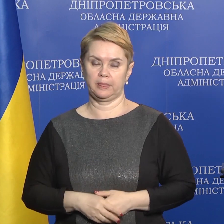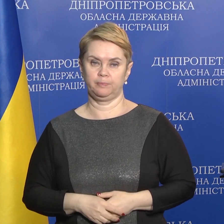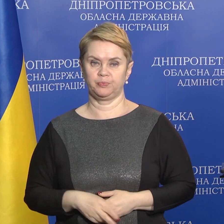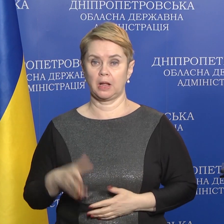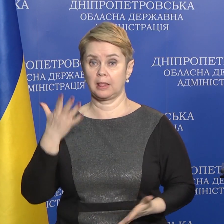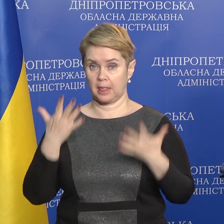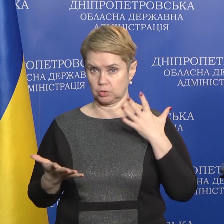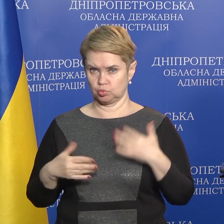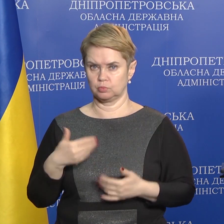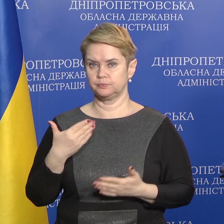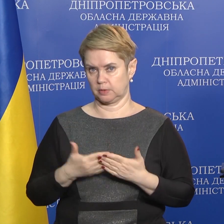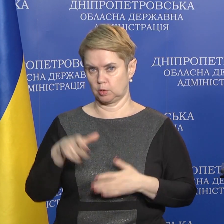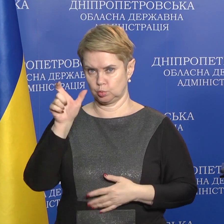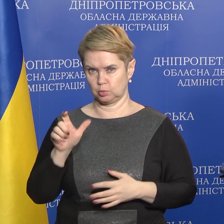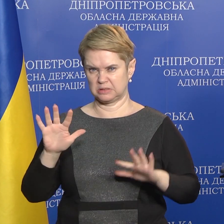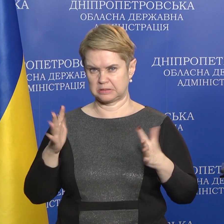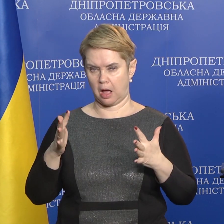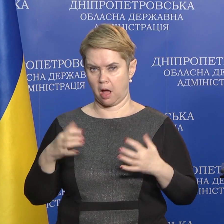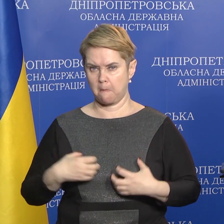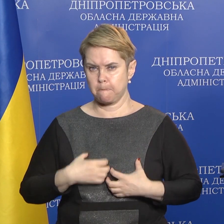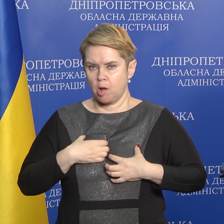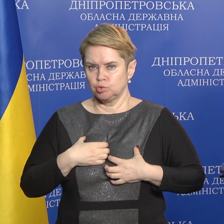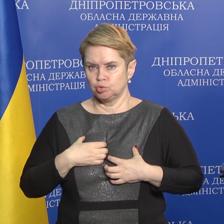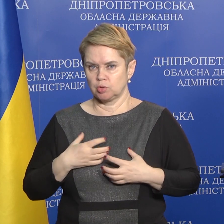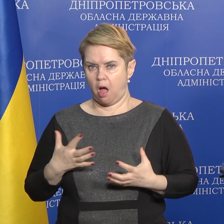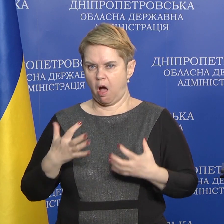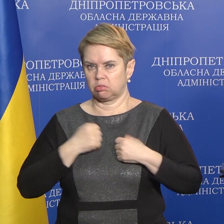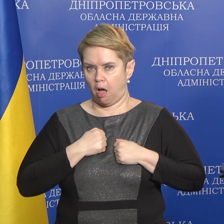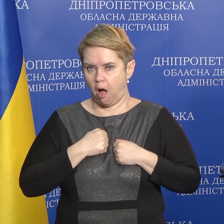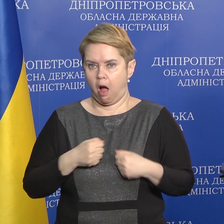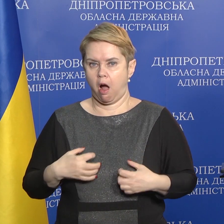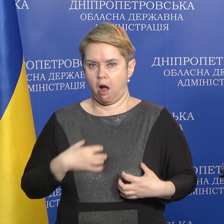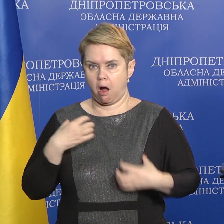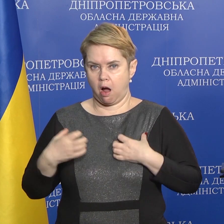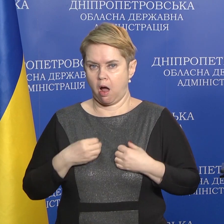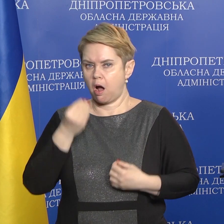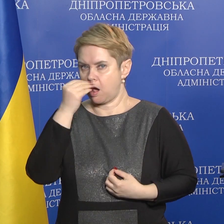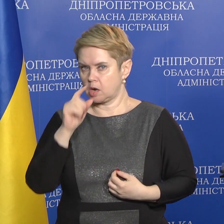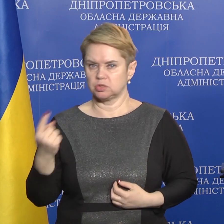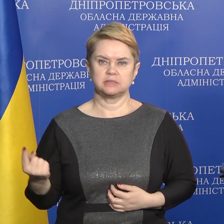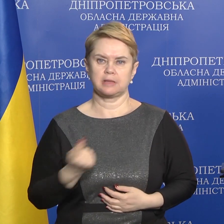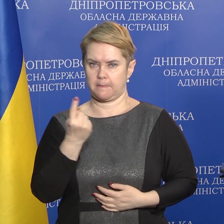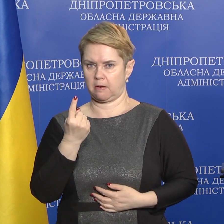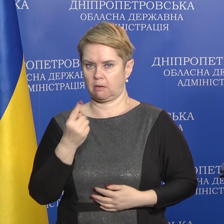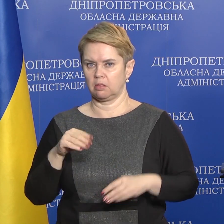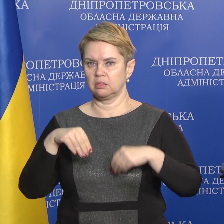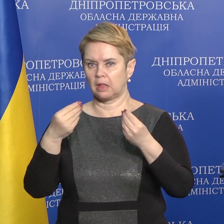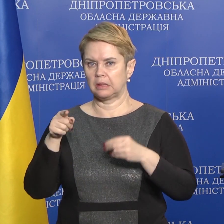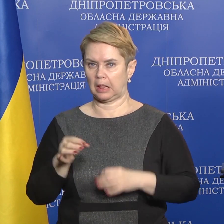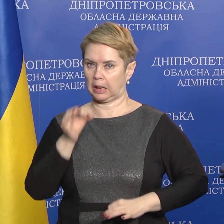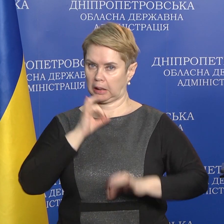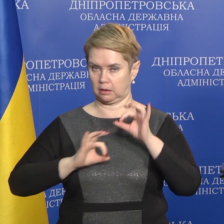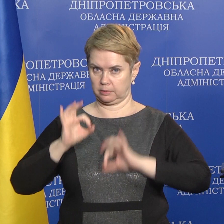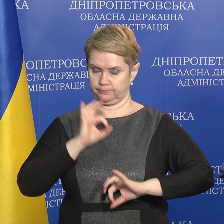Якщо з людиною сталася панічна атака, то перш за все, краще за все надати їй